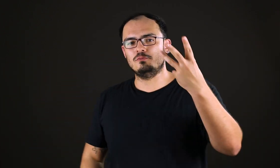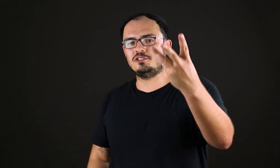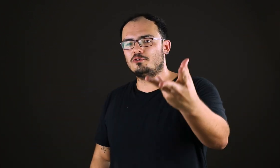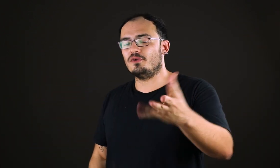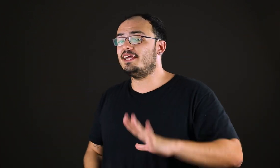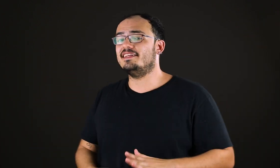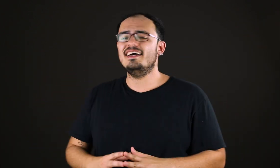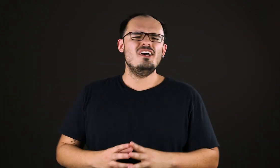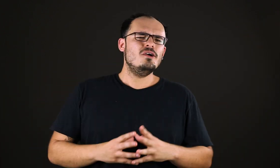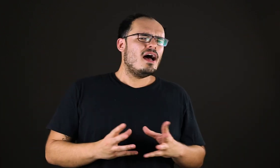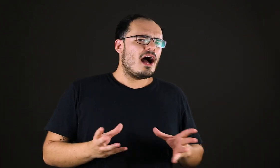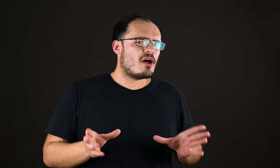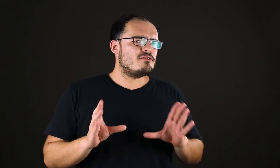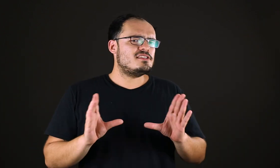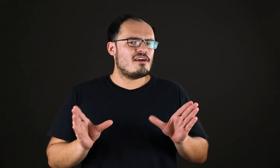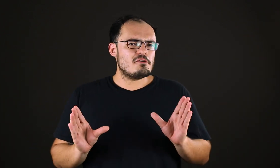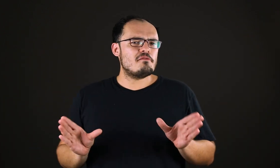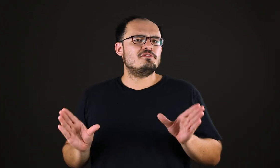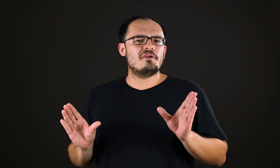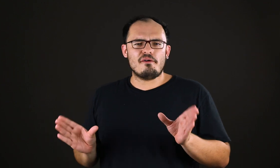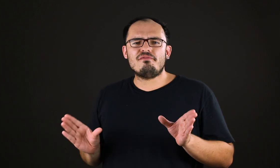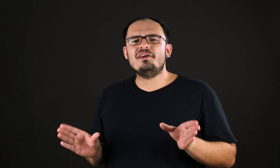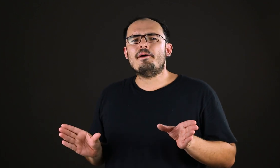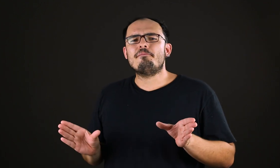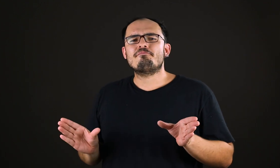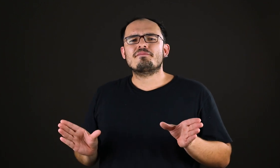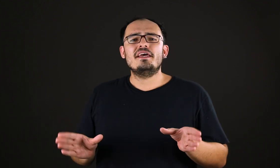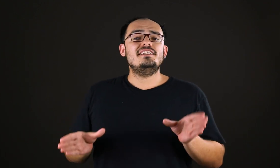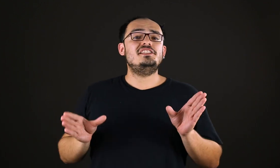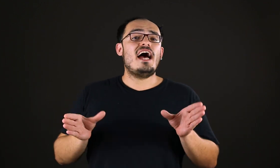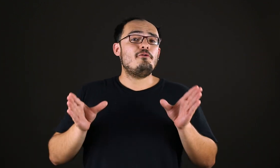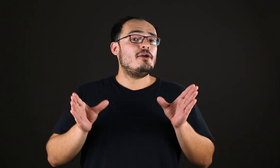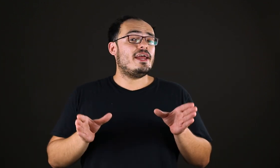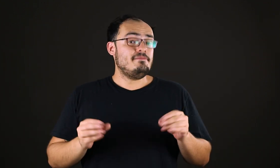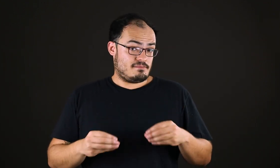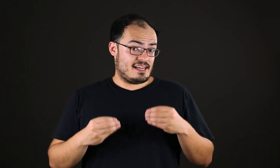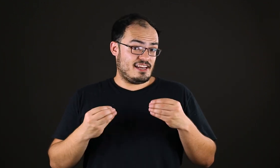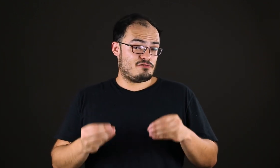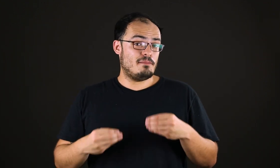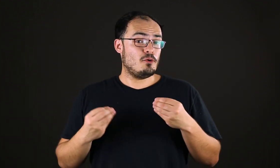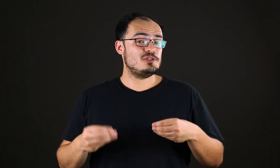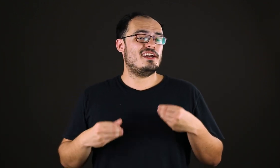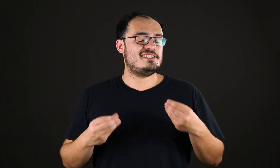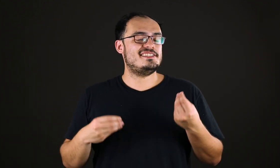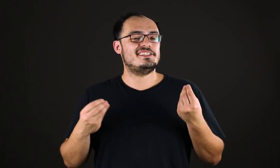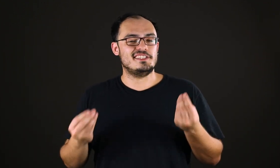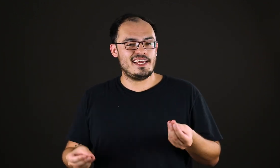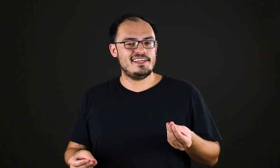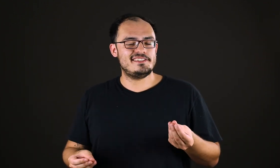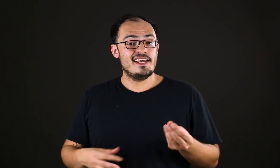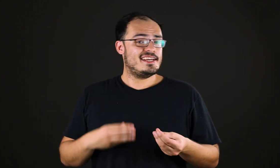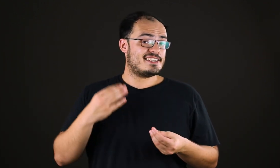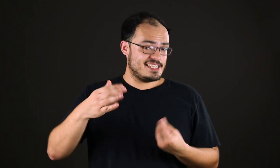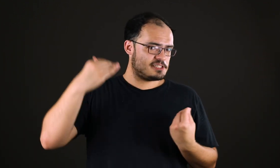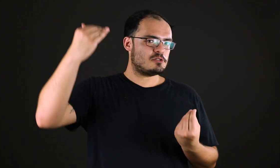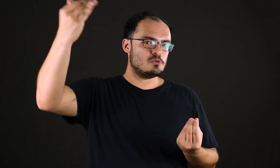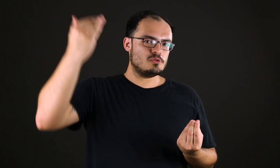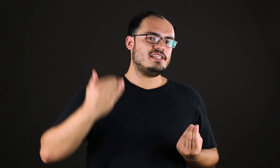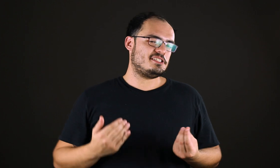substituída? Agora você vai ver uma fotografia de Ai Weiwei, aquele famoso artista chinês, crítico da